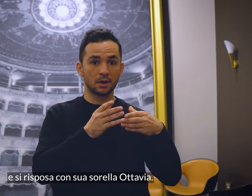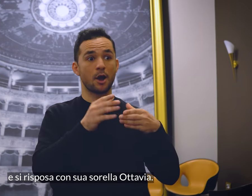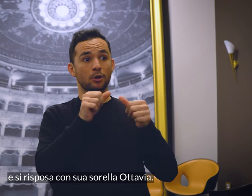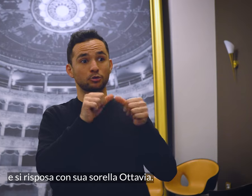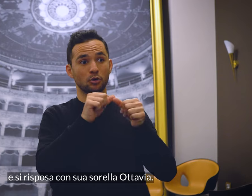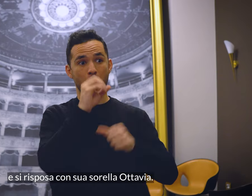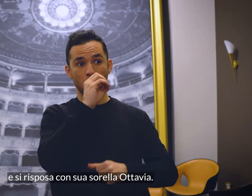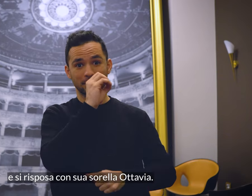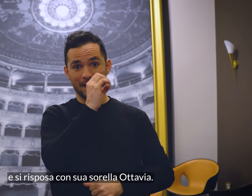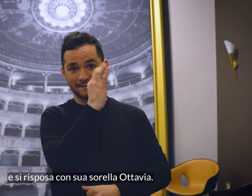Ottavia.